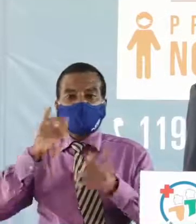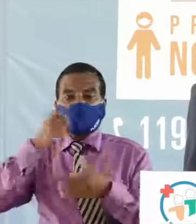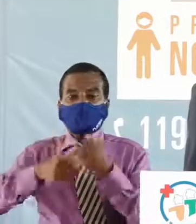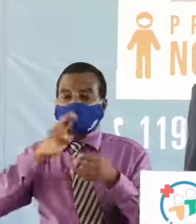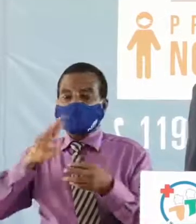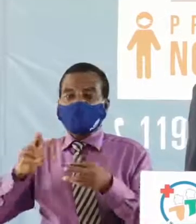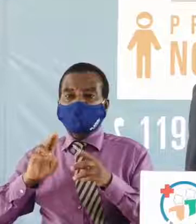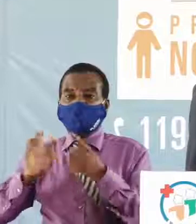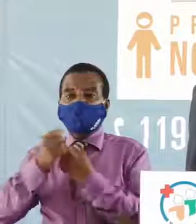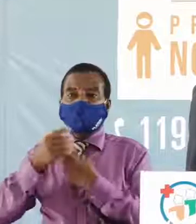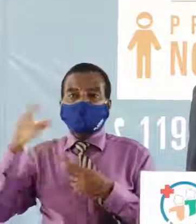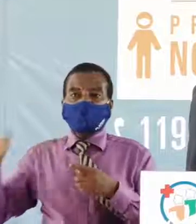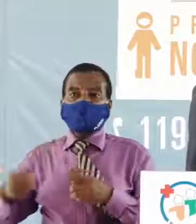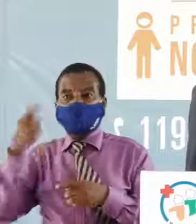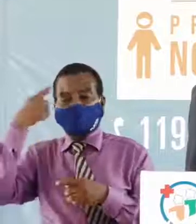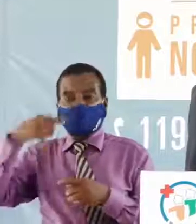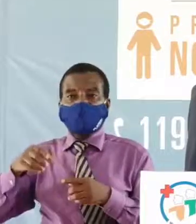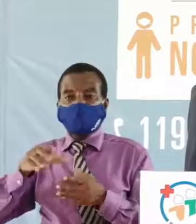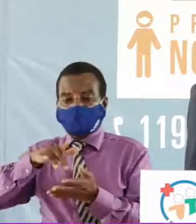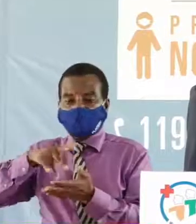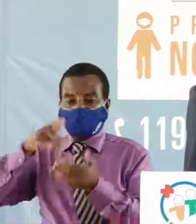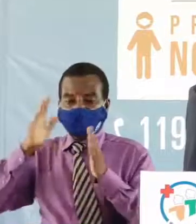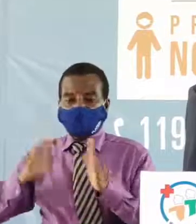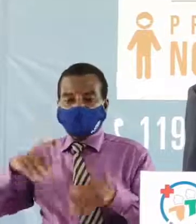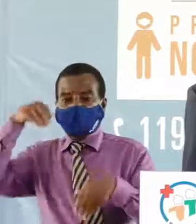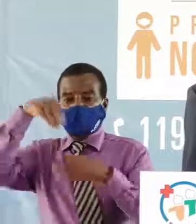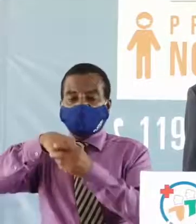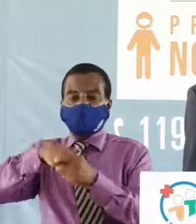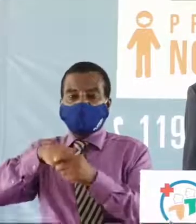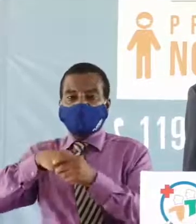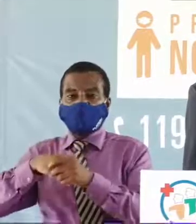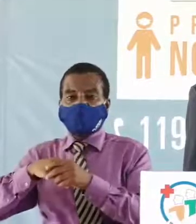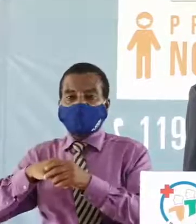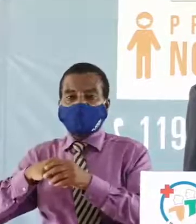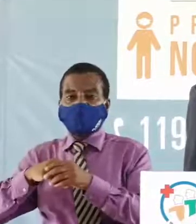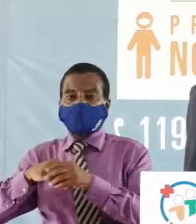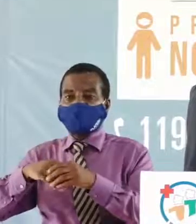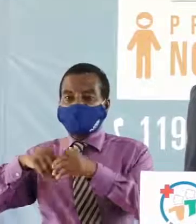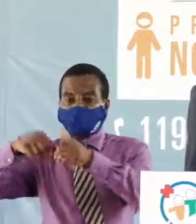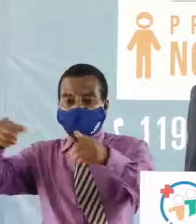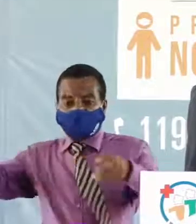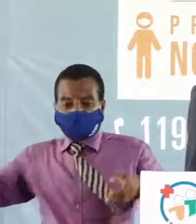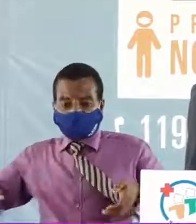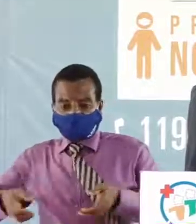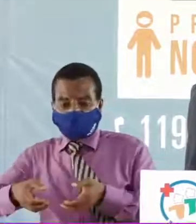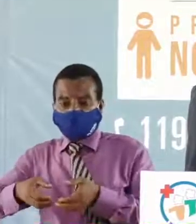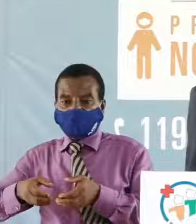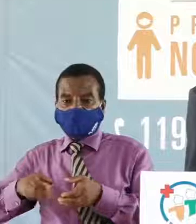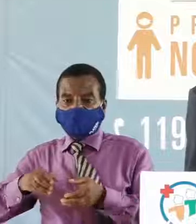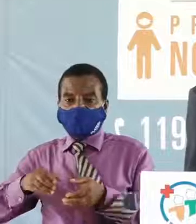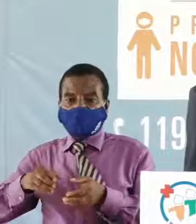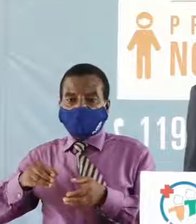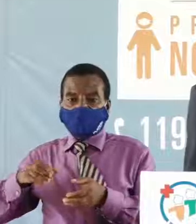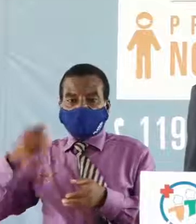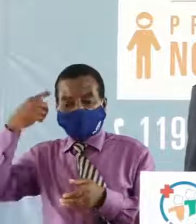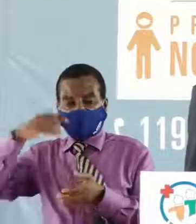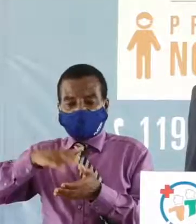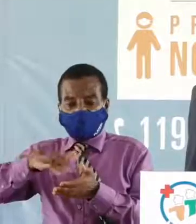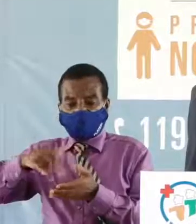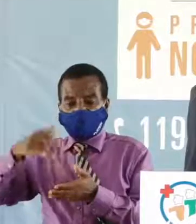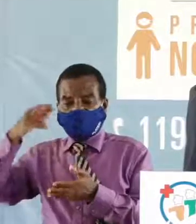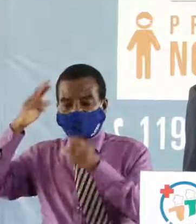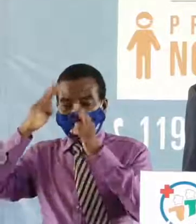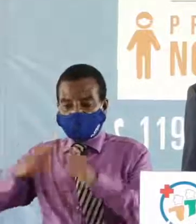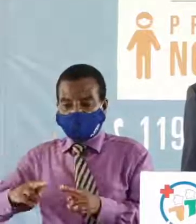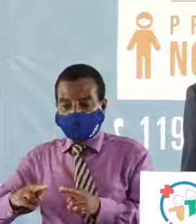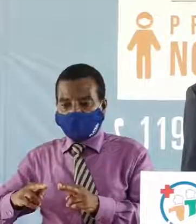les conditions prises pour les étudiants dans les amphithéâtres en termes de respect